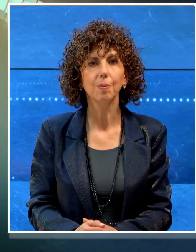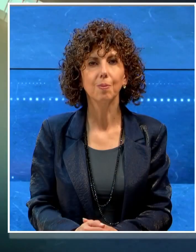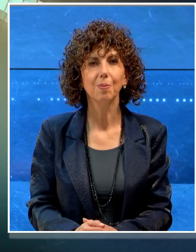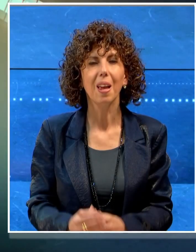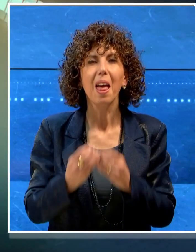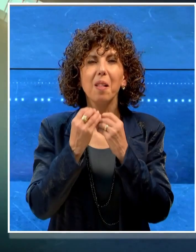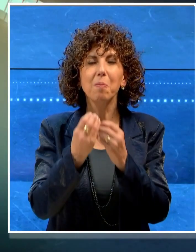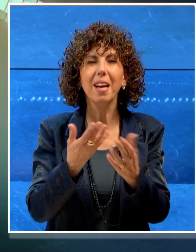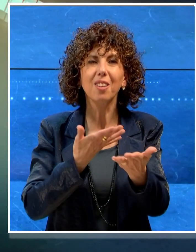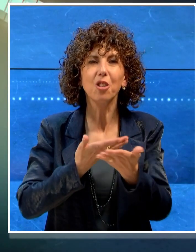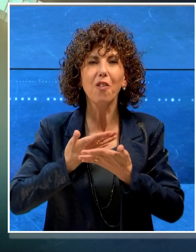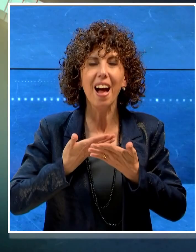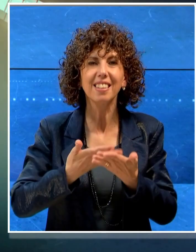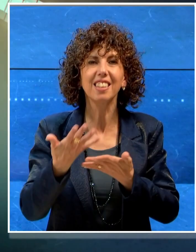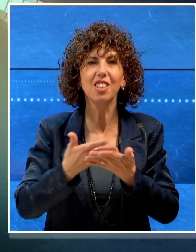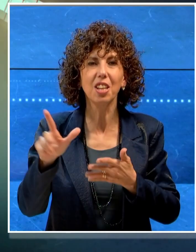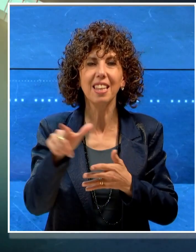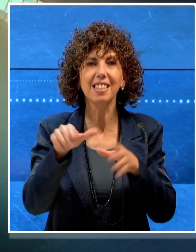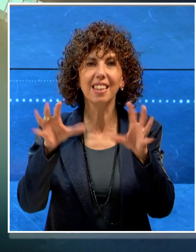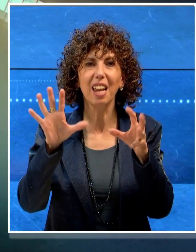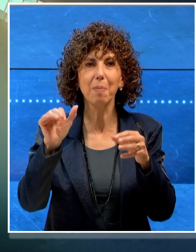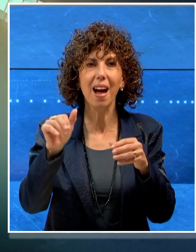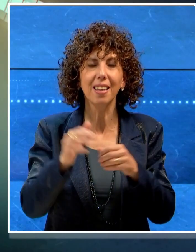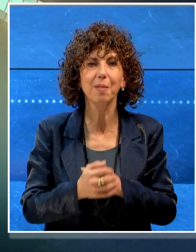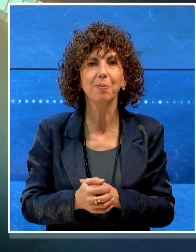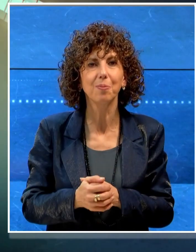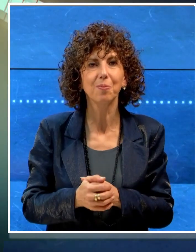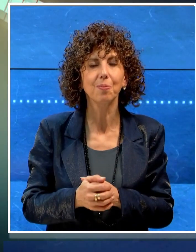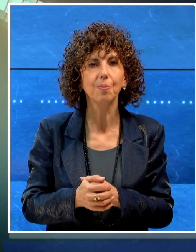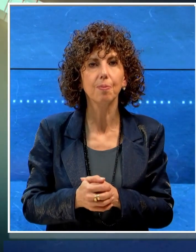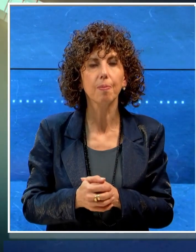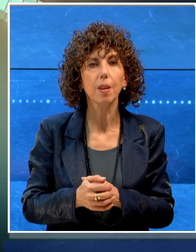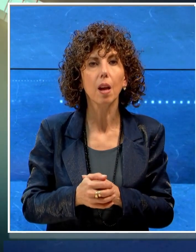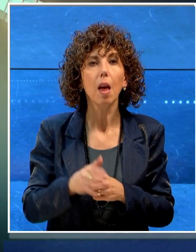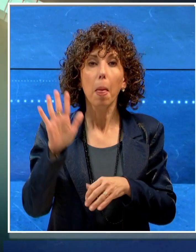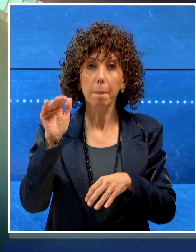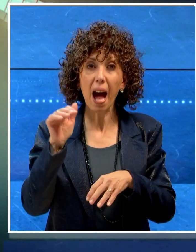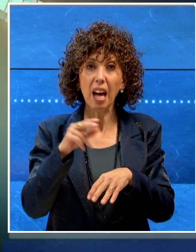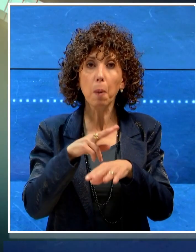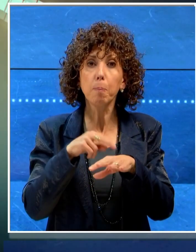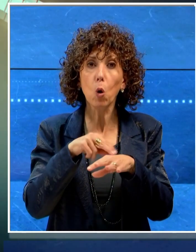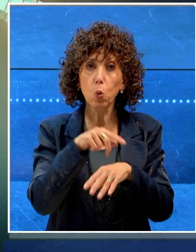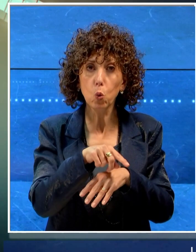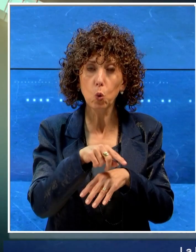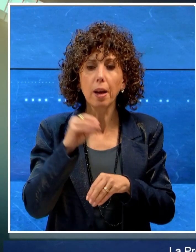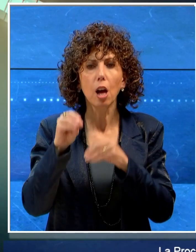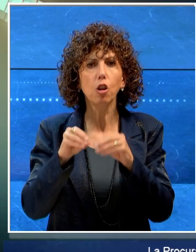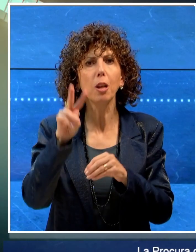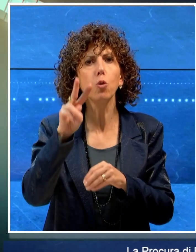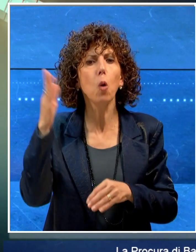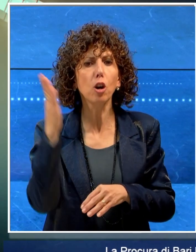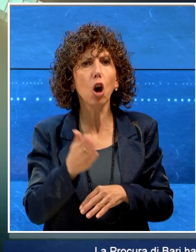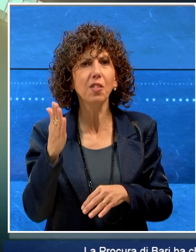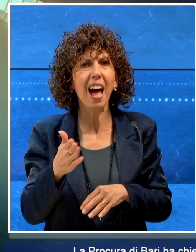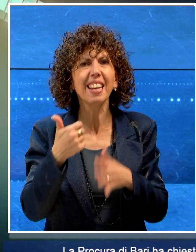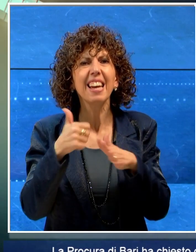Ben trovati con il TGLIS di Telebari. La Procura di Bari ha chiesto due condanne